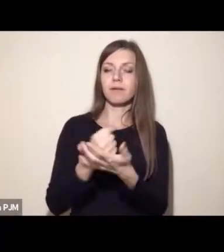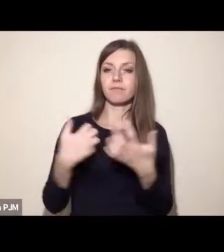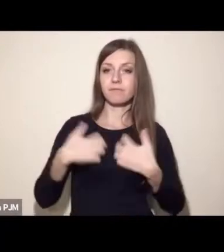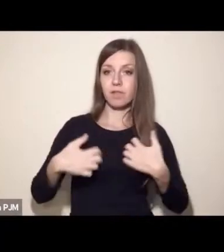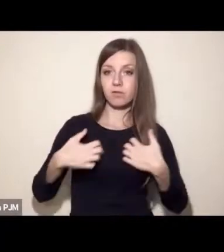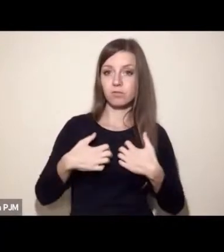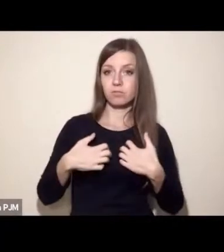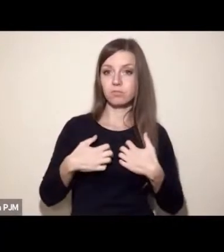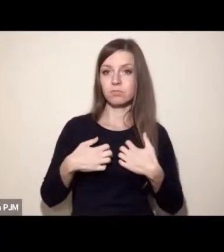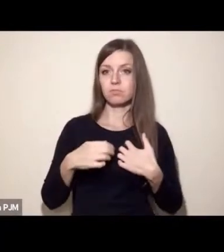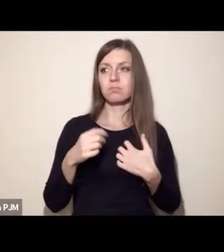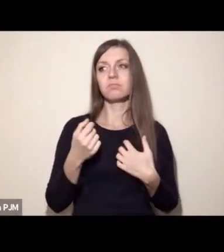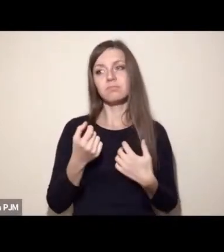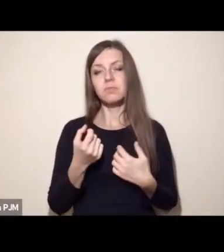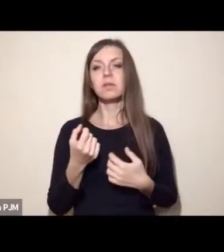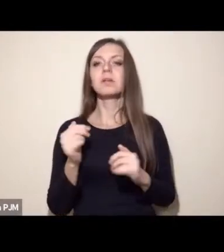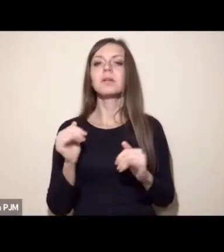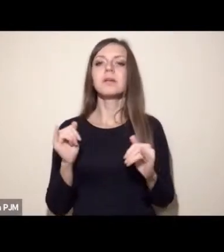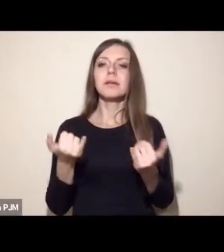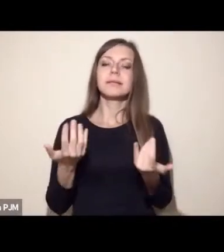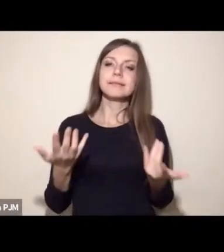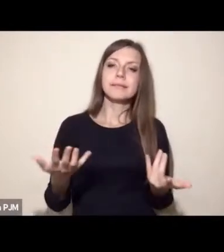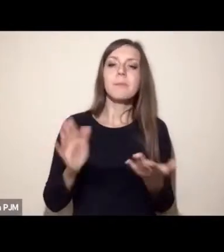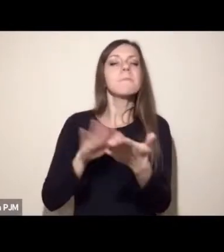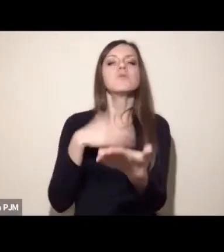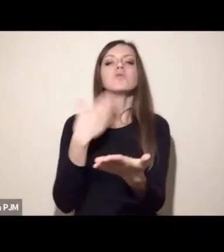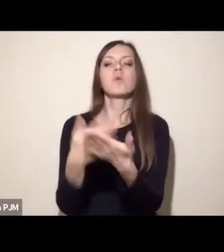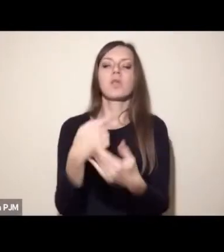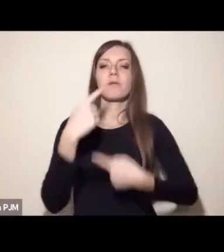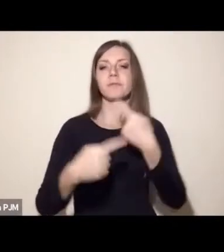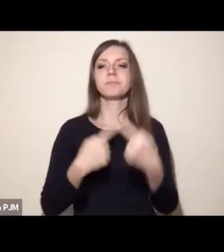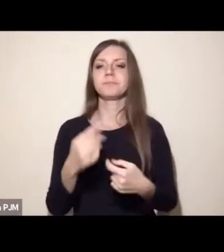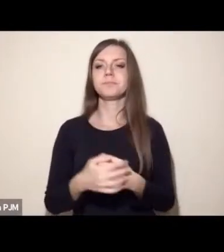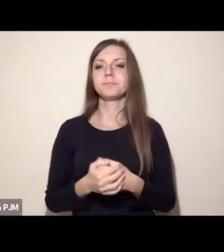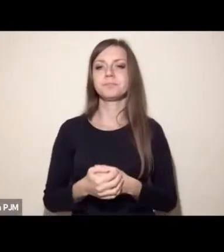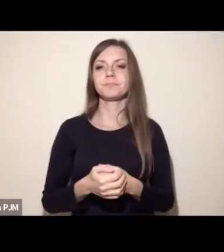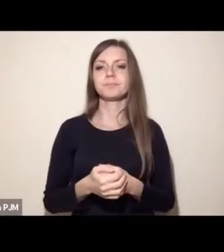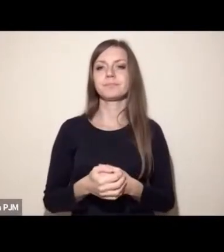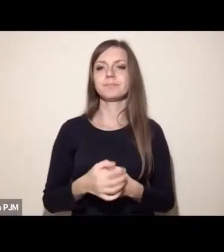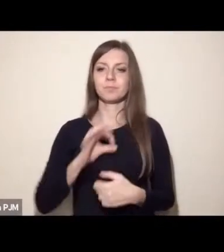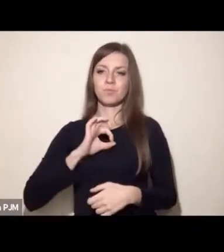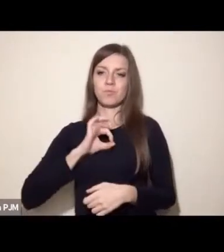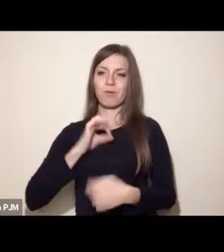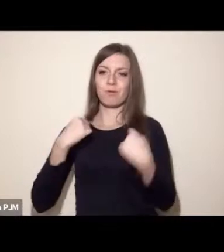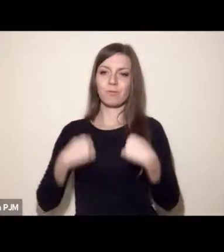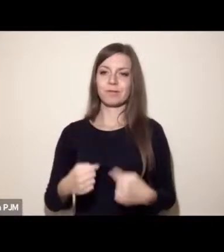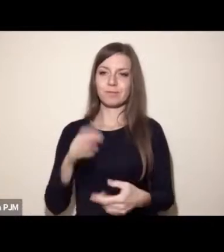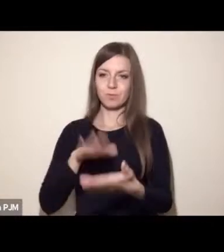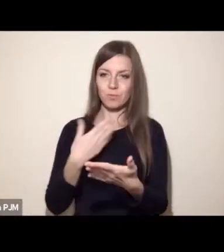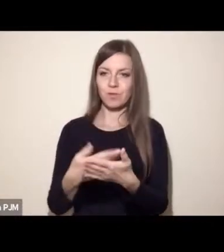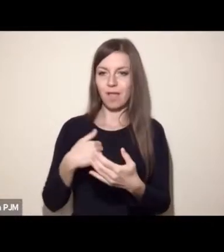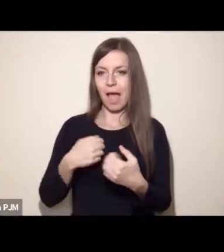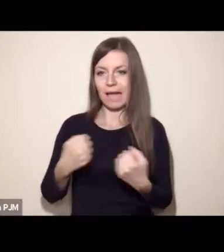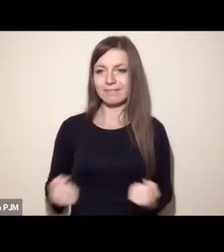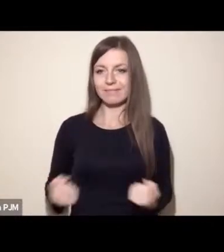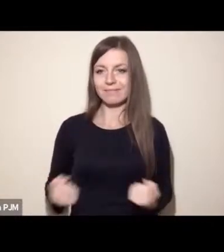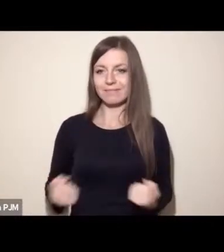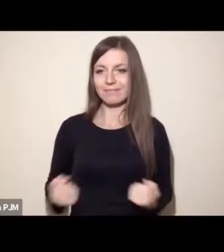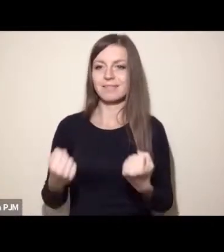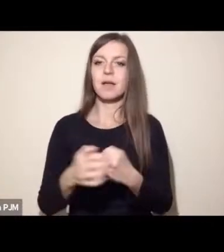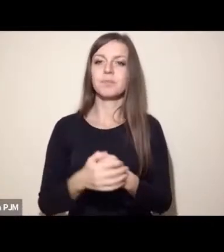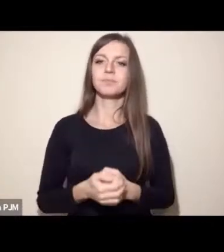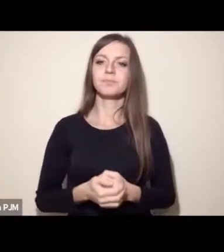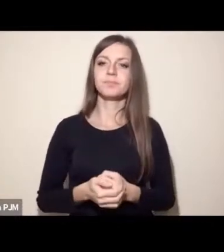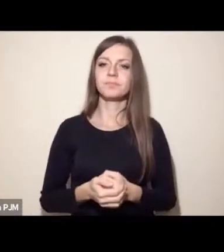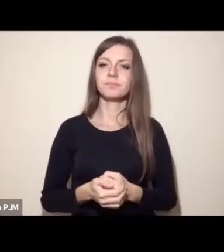fałszywa dochotomia. I chciałam podać przykład, bo osobisty przykład, jako aktywistki, bo chociaż znacząco